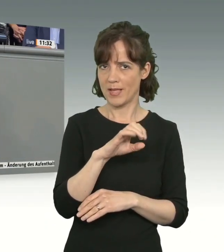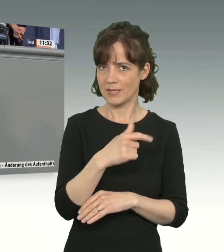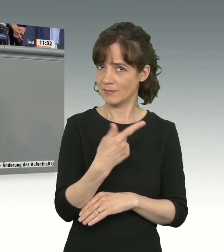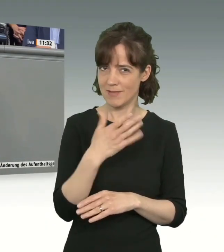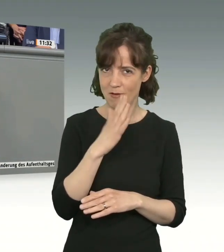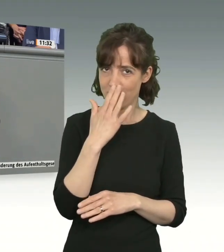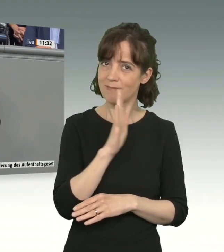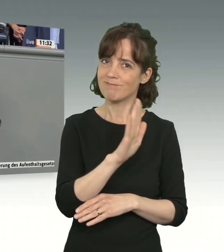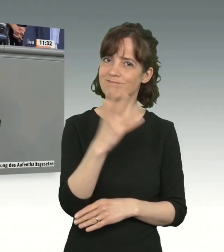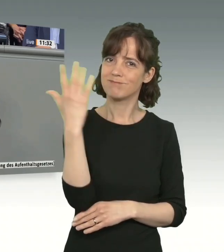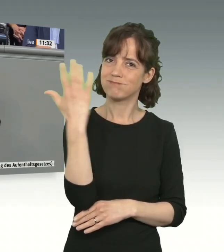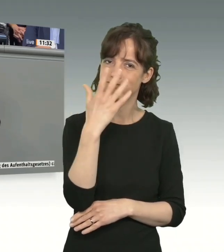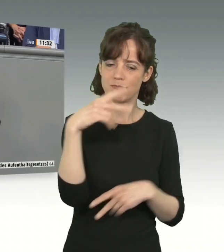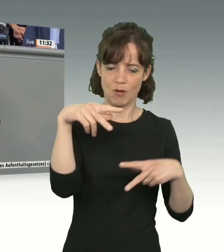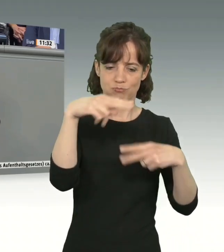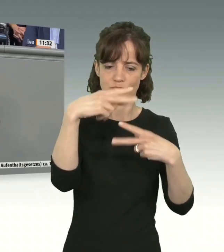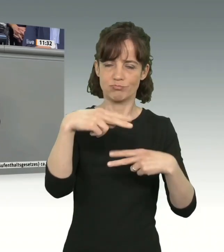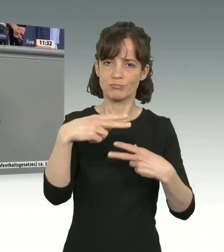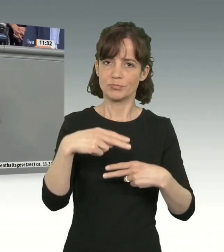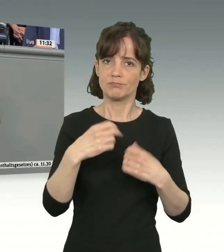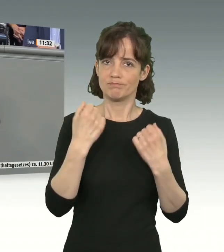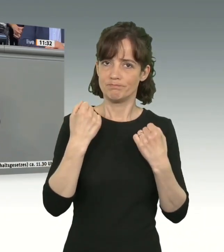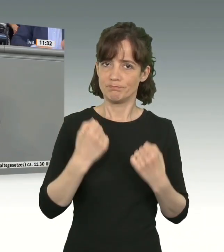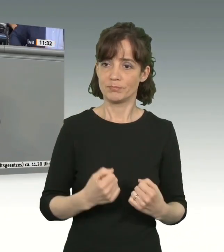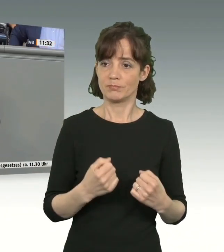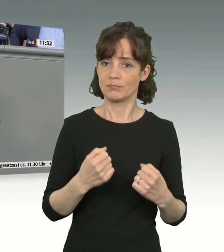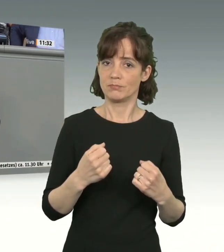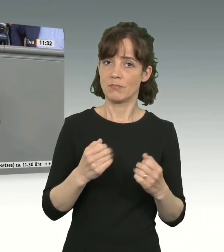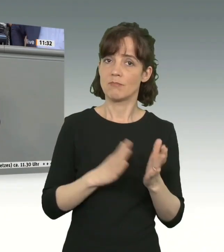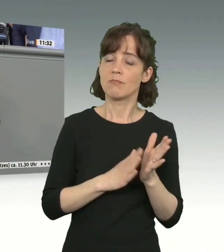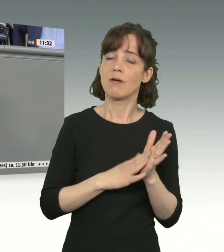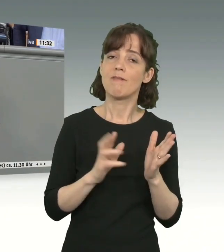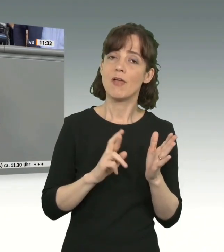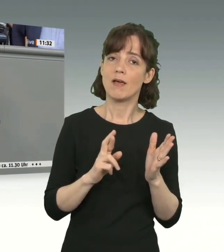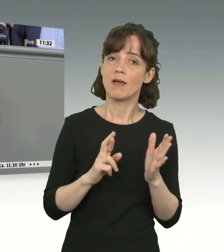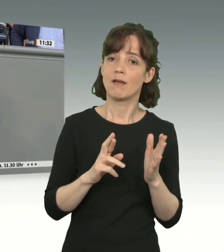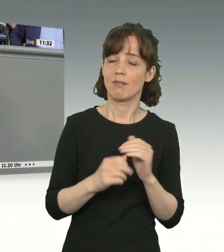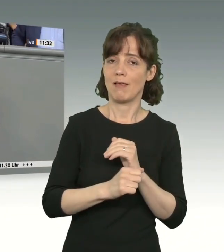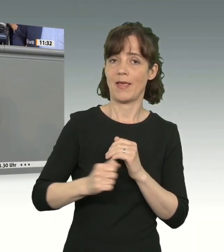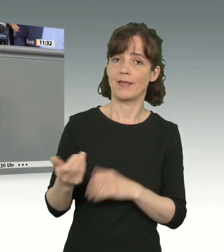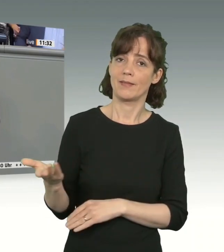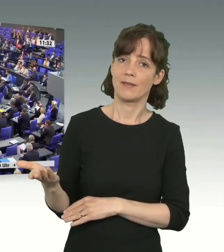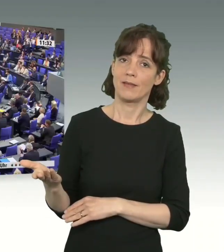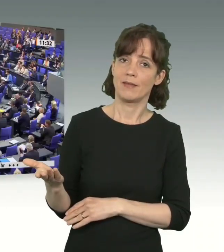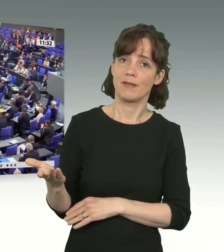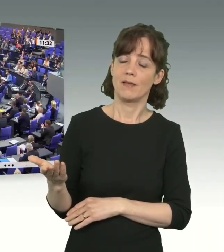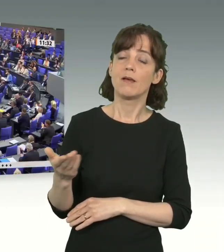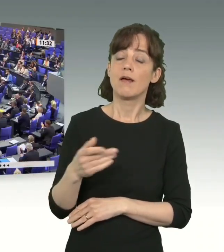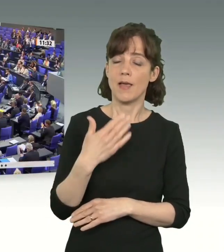Ihrer Rede gab, wo ausschließlich der rechte Rand in diesem Plenum geklatscht hat? Das sollte Ihnen in der Union zu denken.